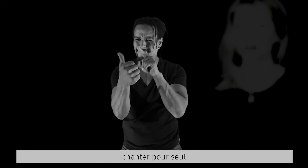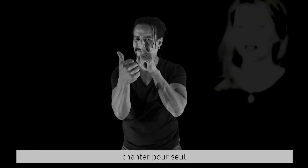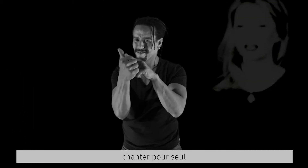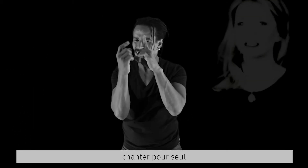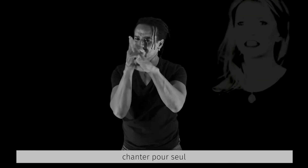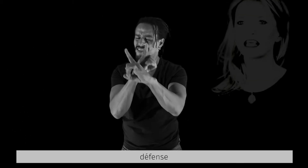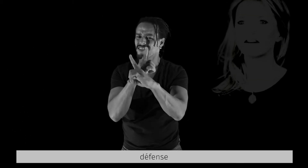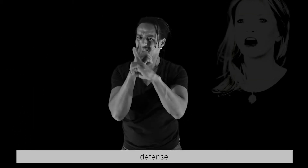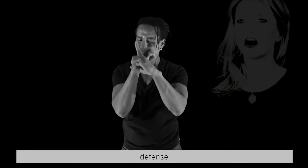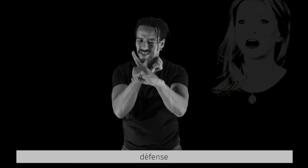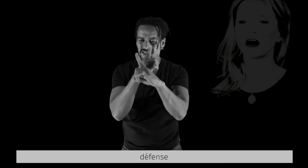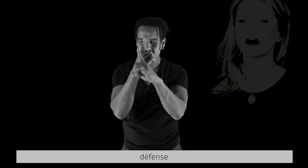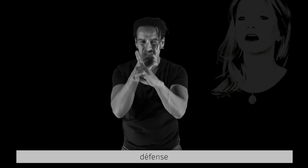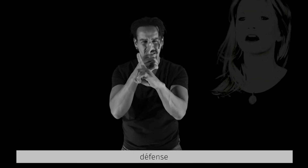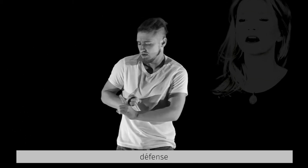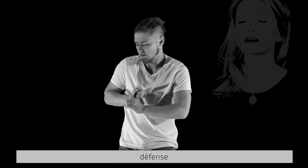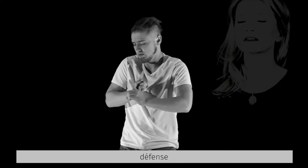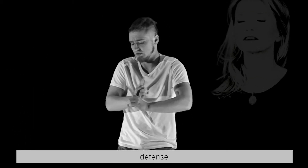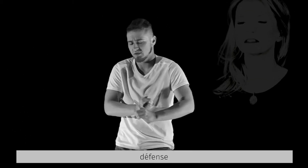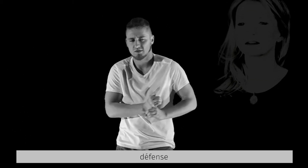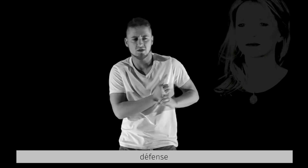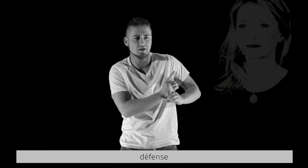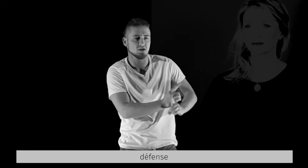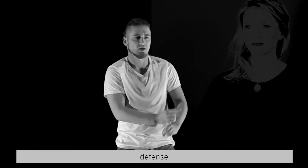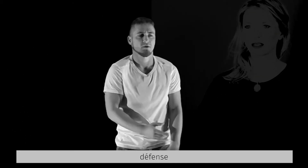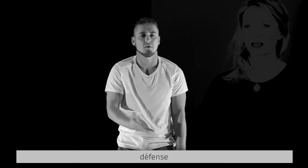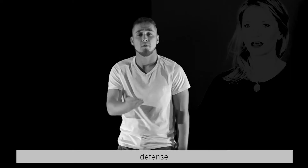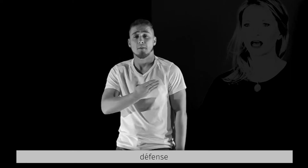défense défense